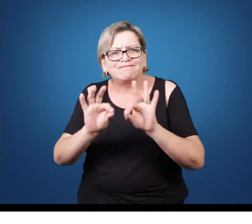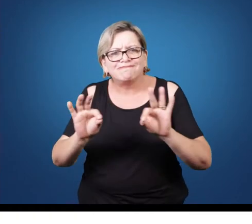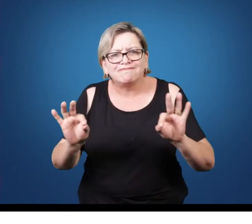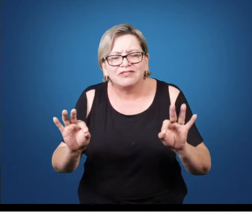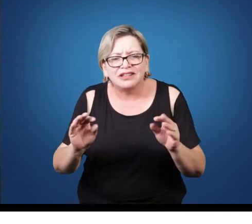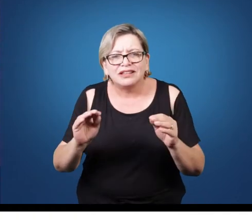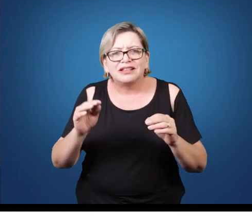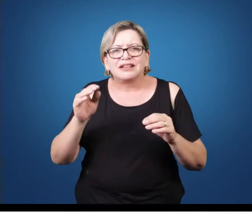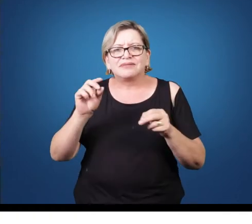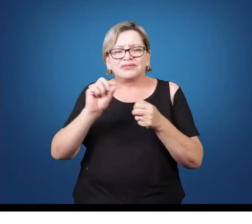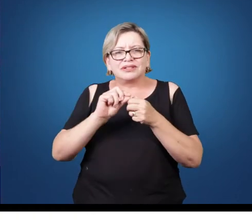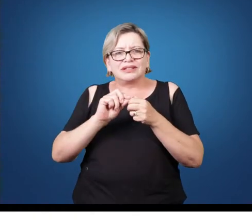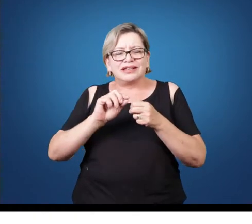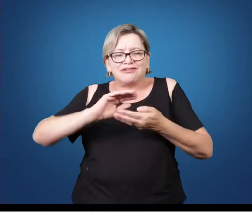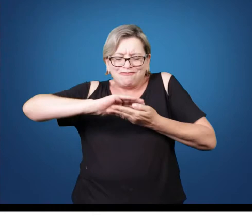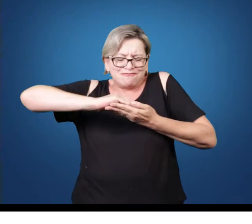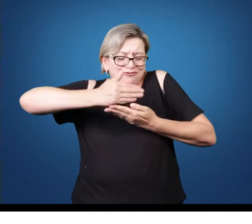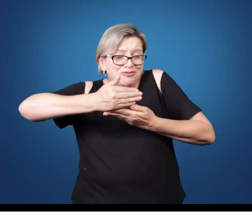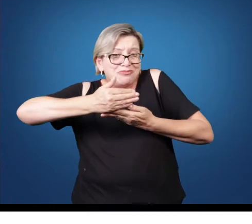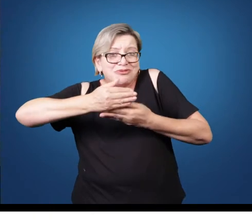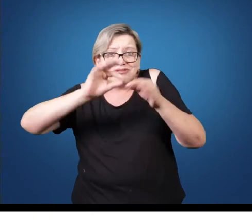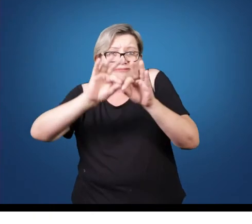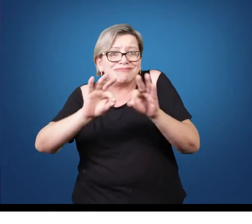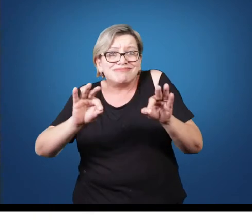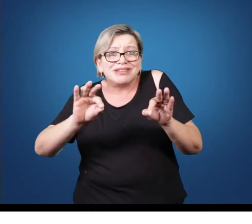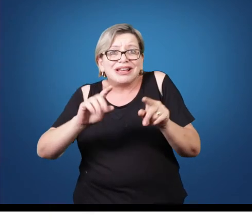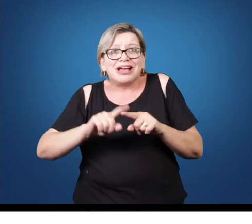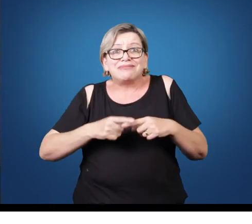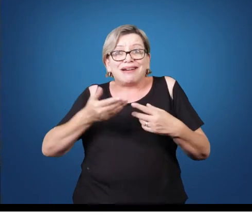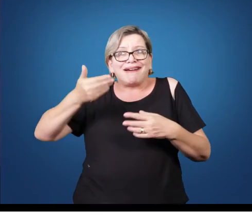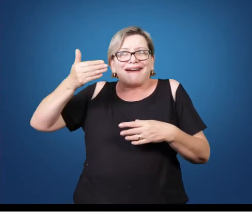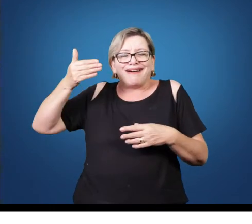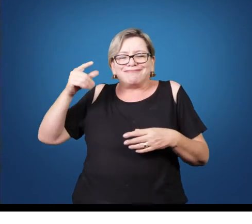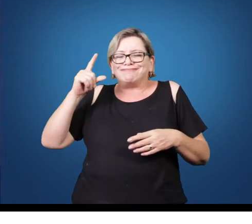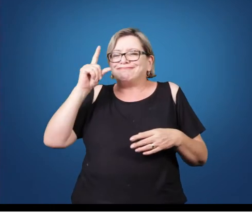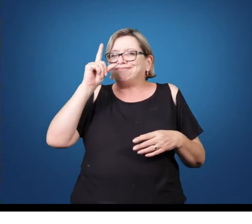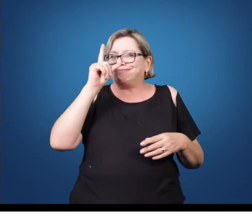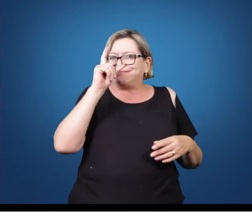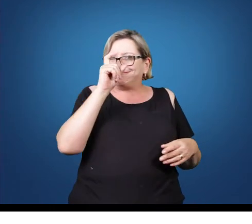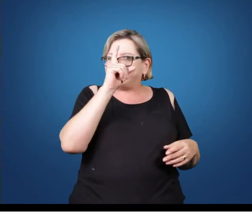notebook pequeno, nem precisa ser um grande aparelho.